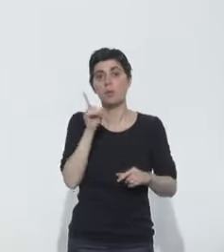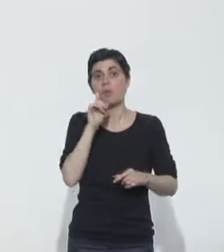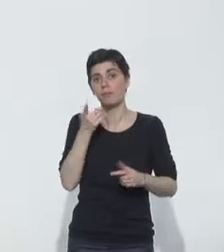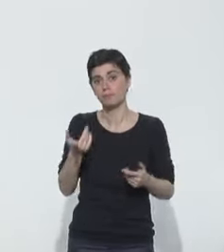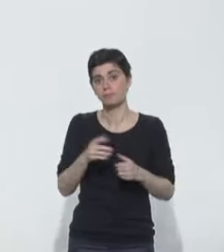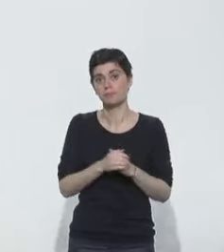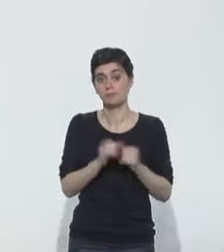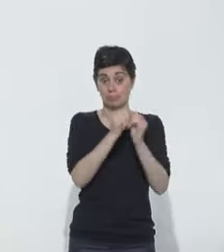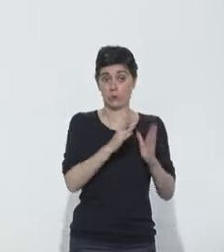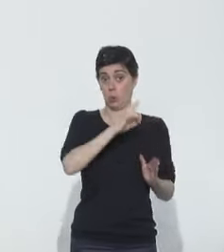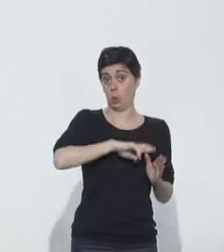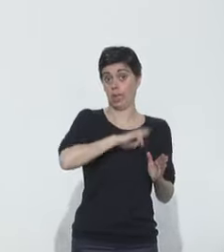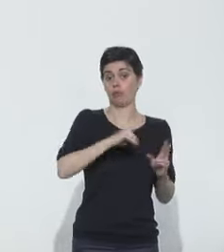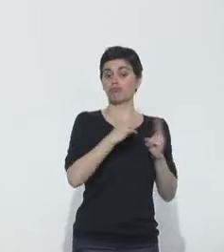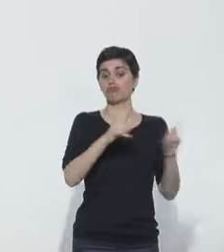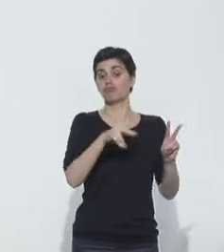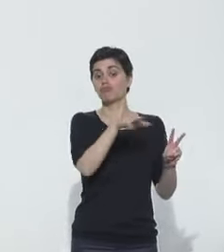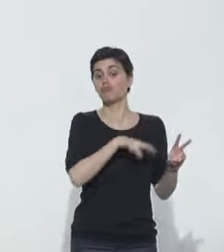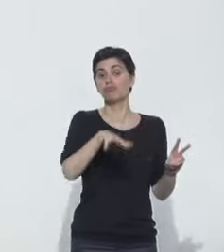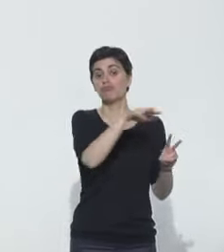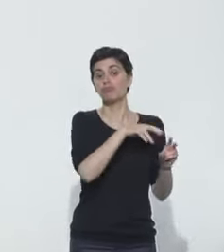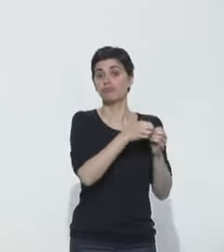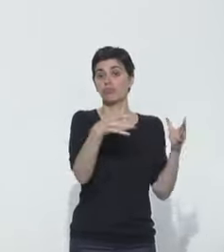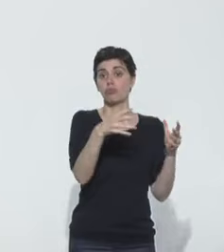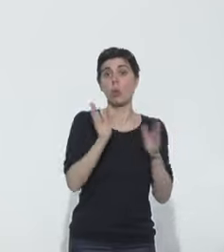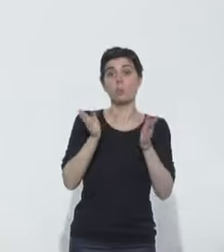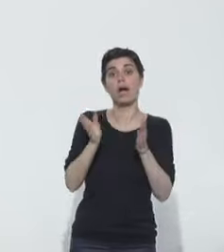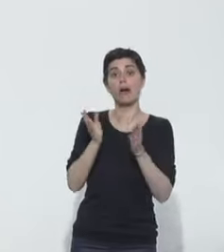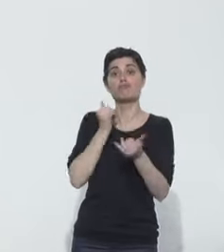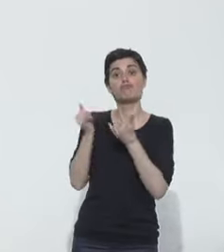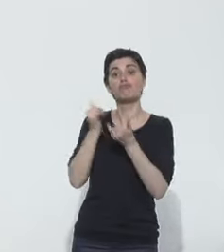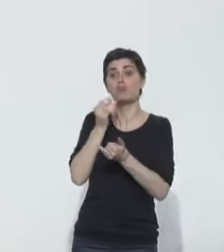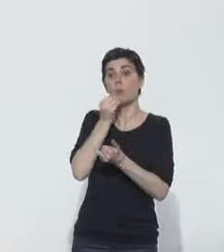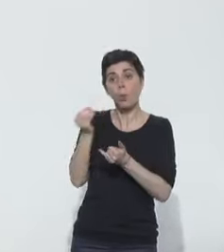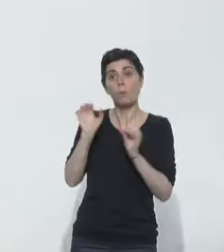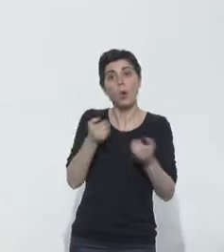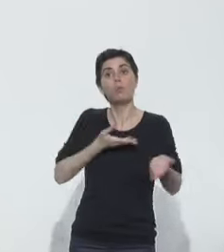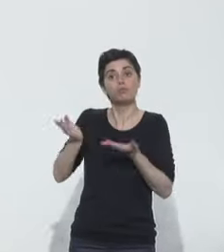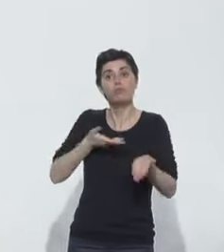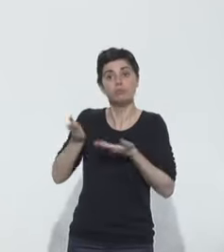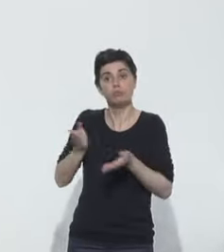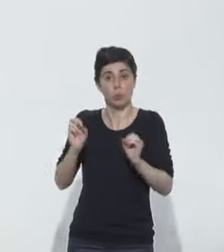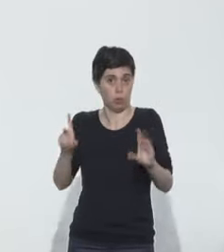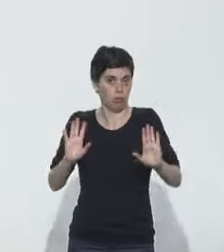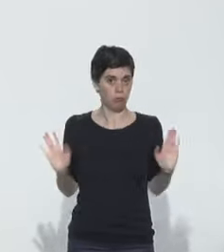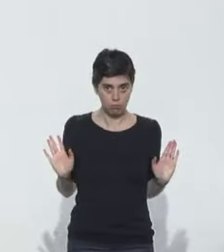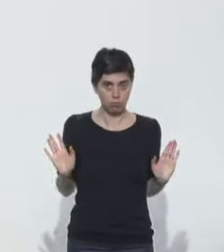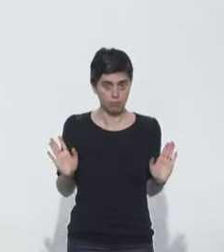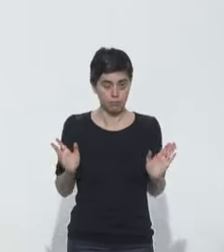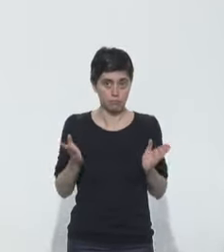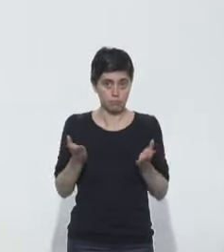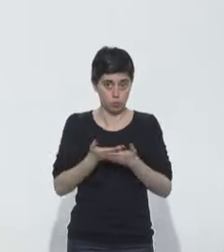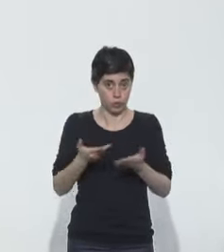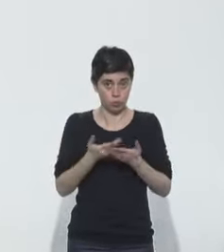grande majorité des EHPAD qui trouvaient une réponse hospitalière. Donc, ça, c'était évidemment une situation tout à fait favorable et